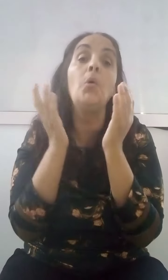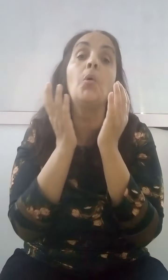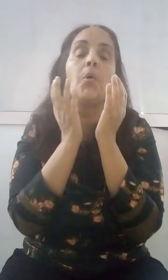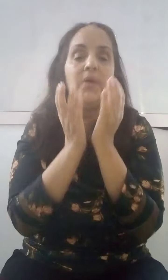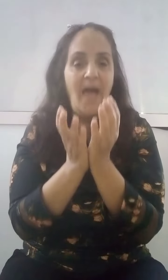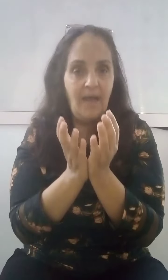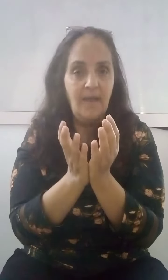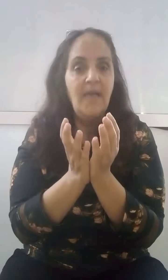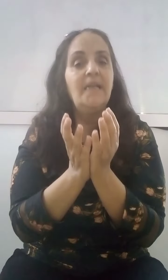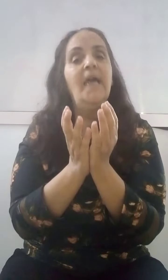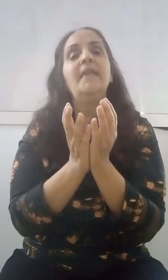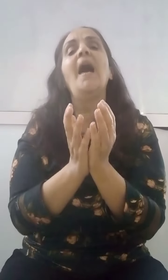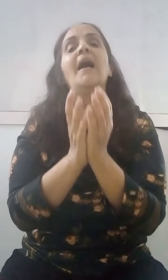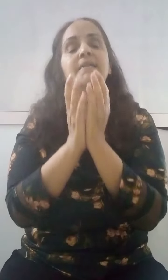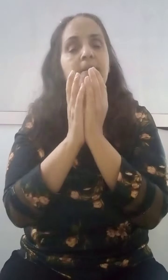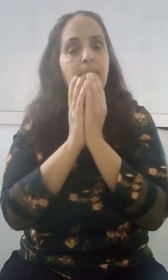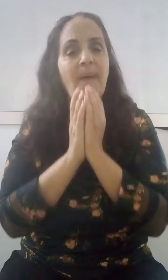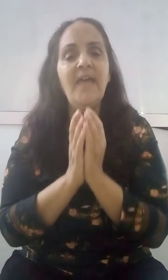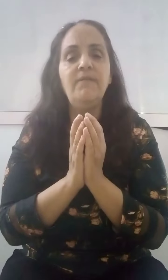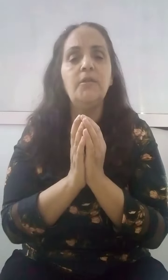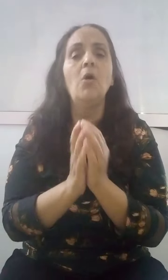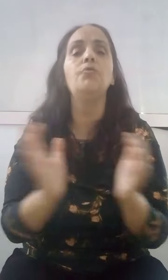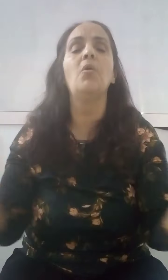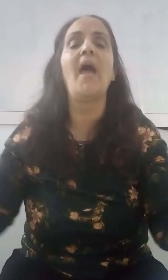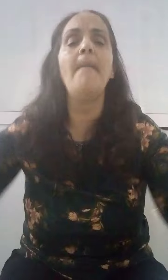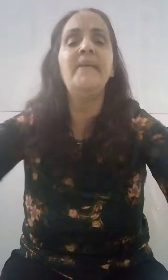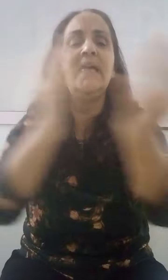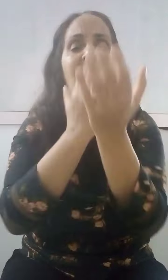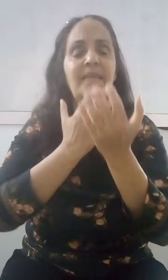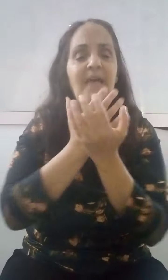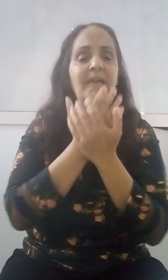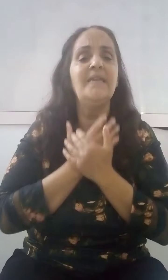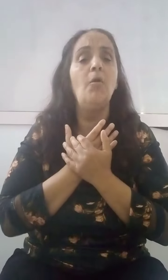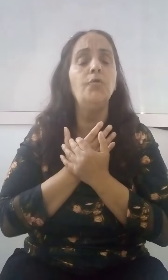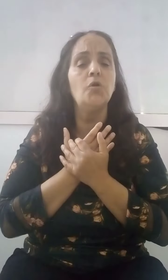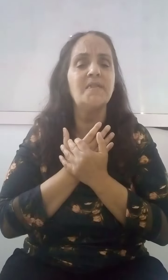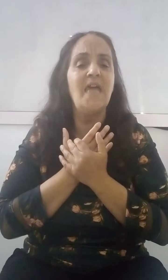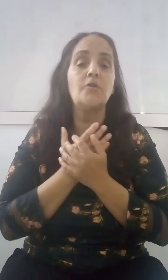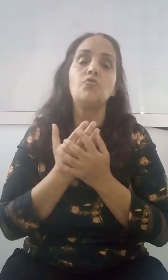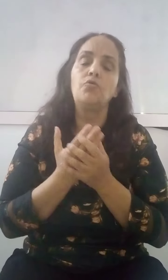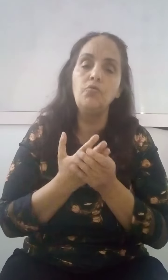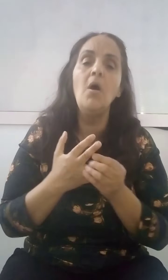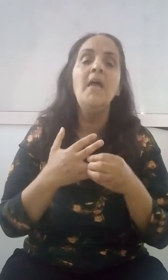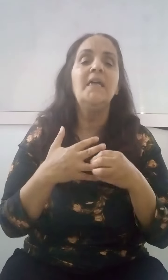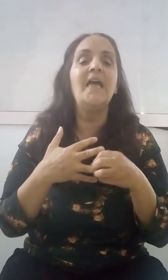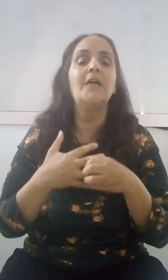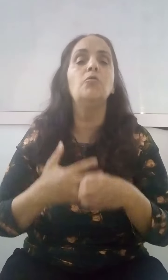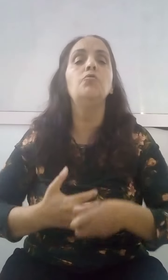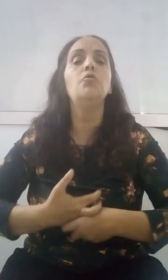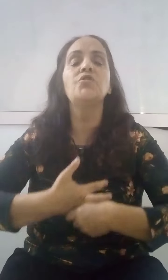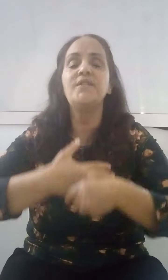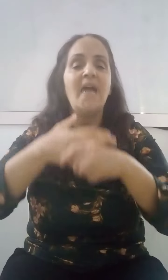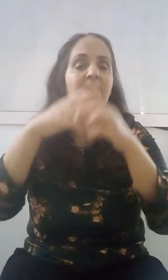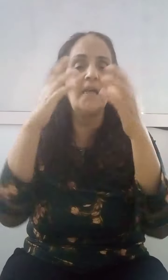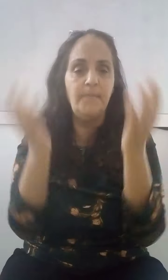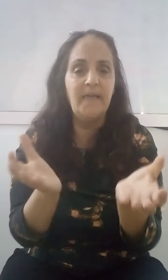لأن لاثق لأن لاثق المنه وانتره والاوديguy الآن الآن هناك منذ ه leaf